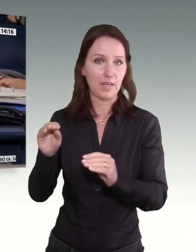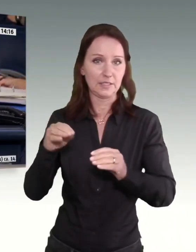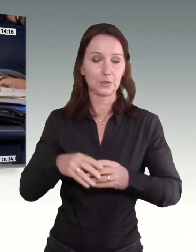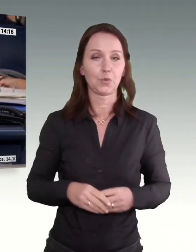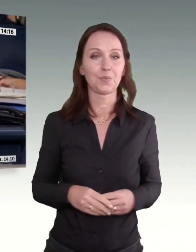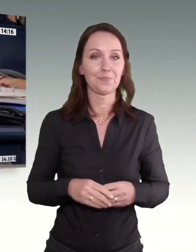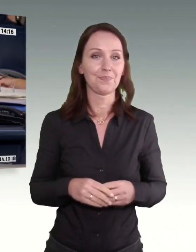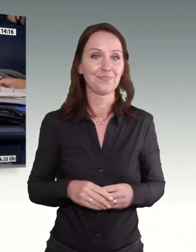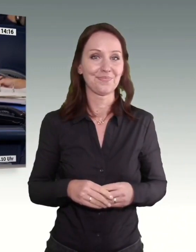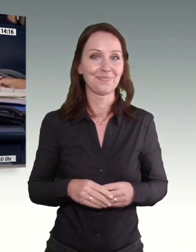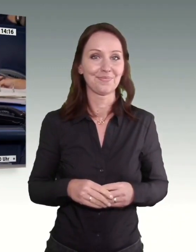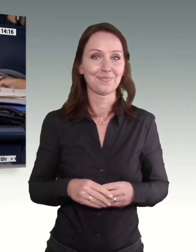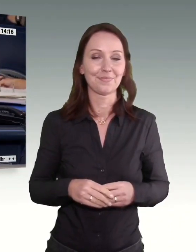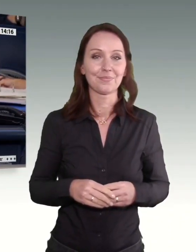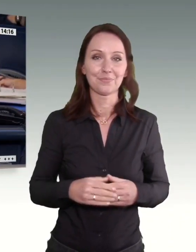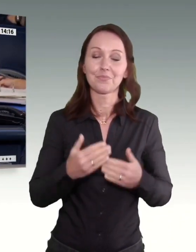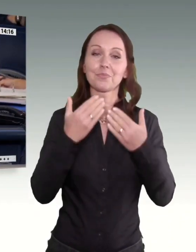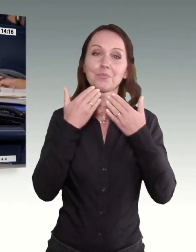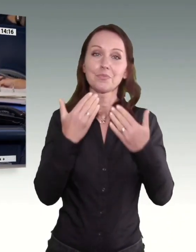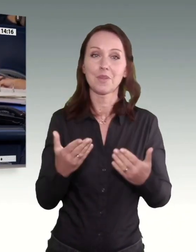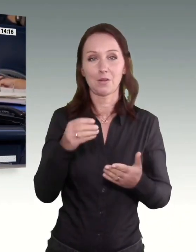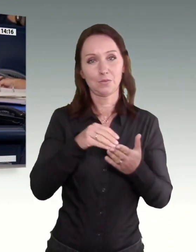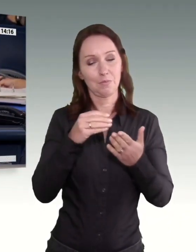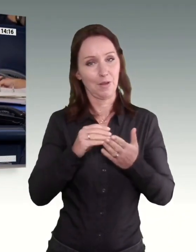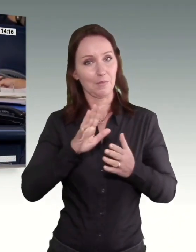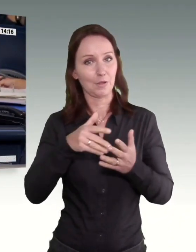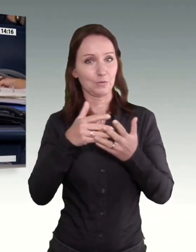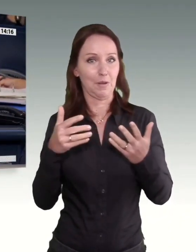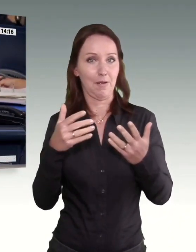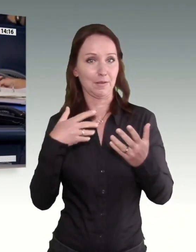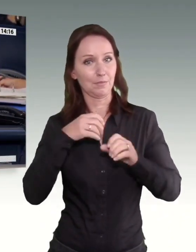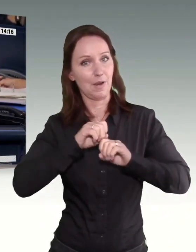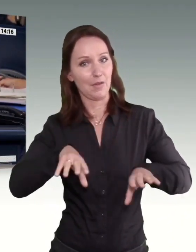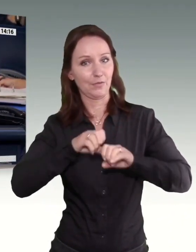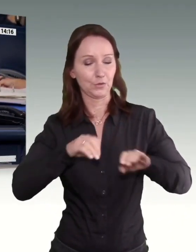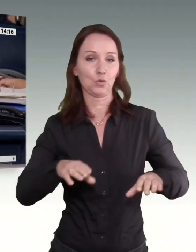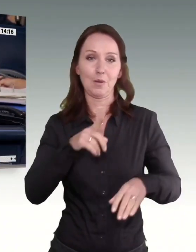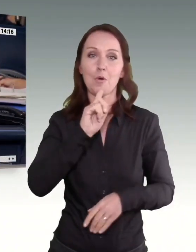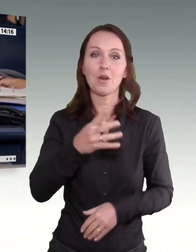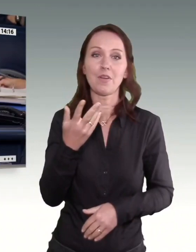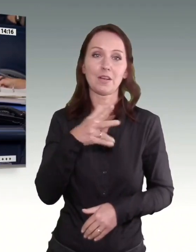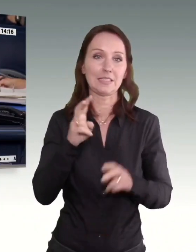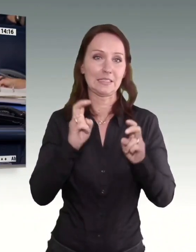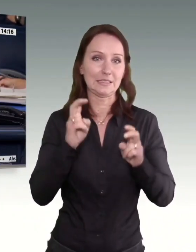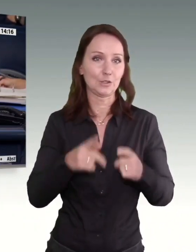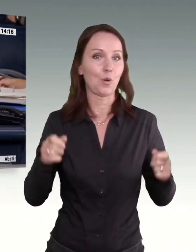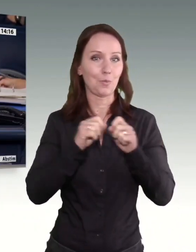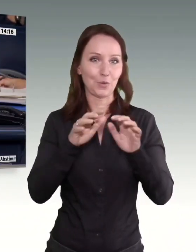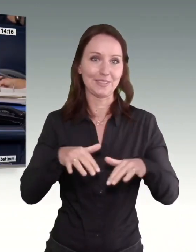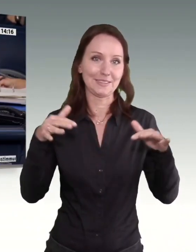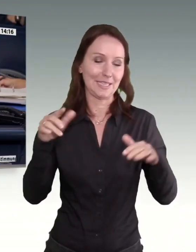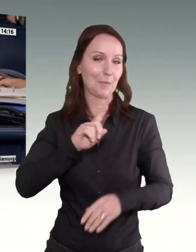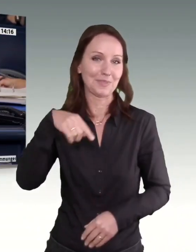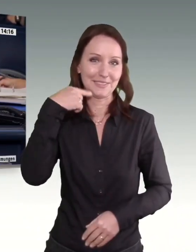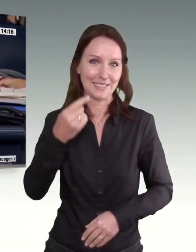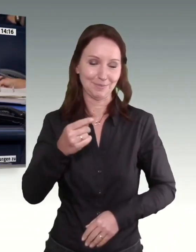Tagesordnungspunkt 10 b. Beschlussempfehlung des Ausschusses für Arbeit und Soziales zu dem Antrag der Fraktion Die